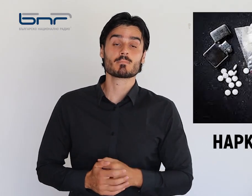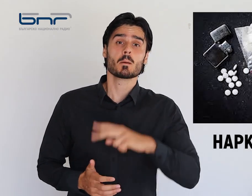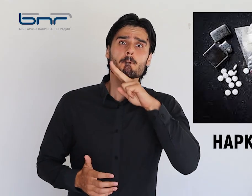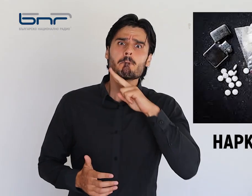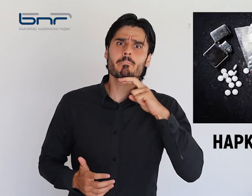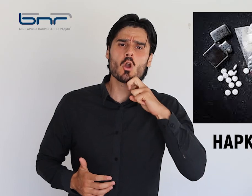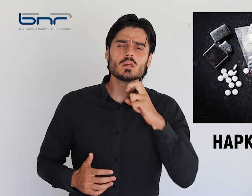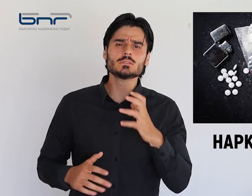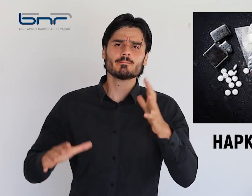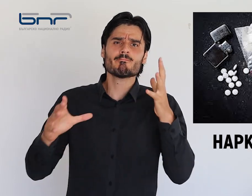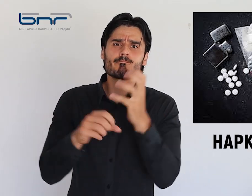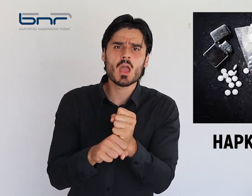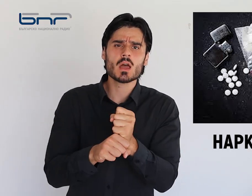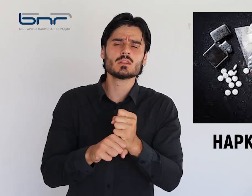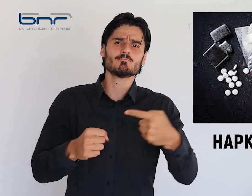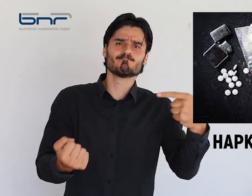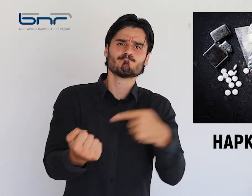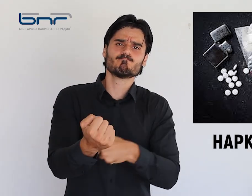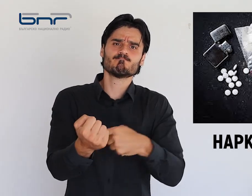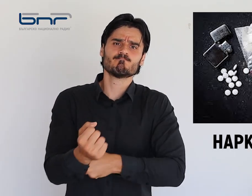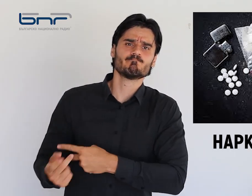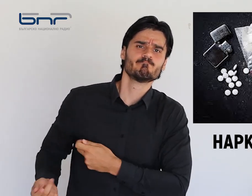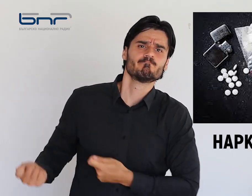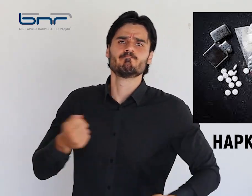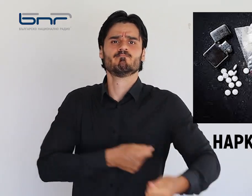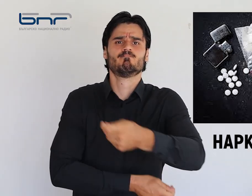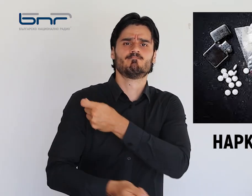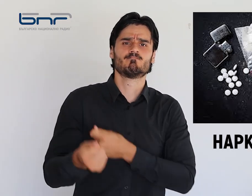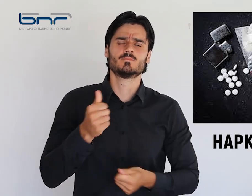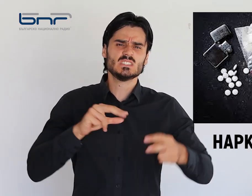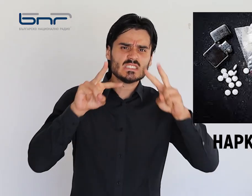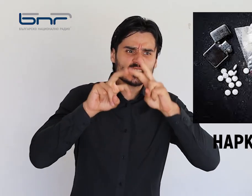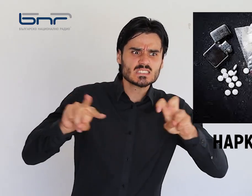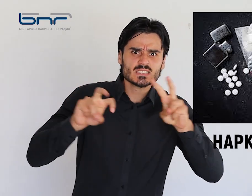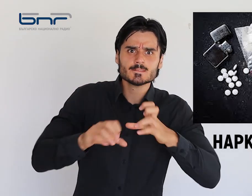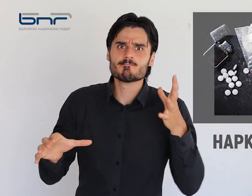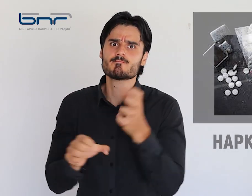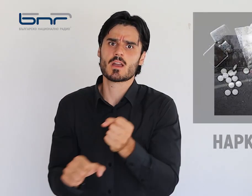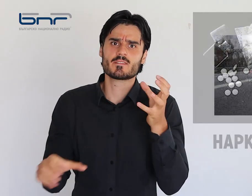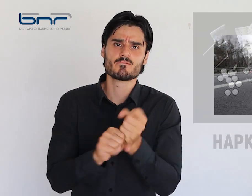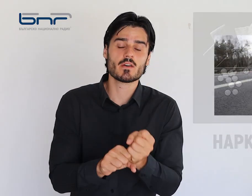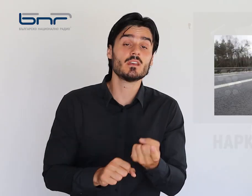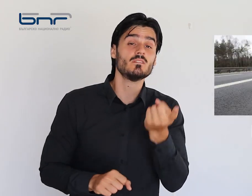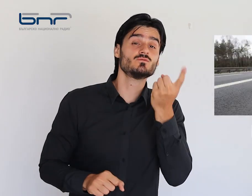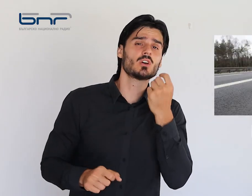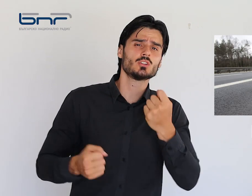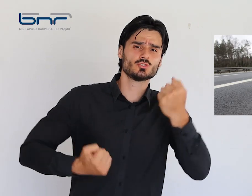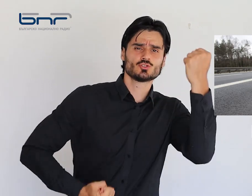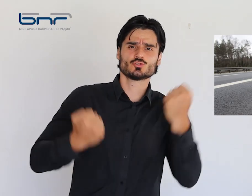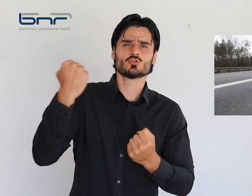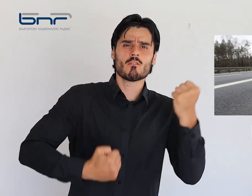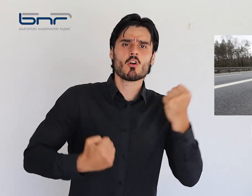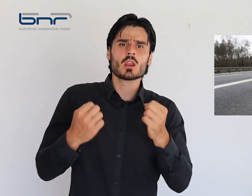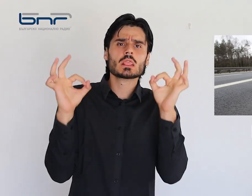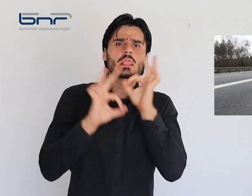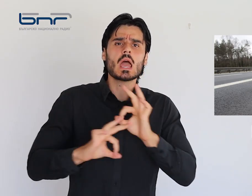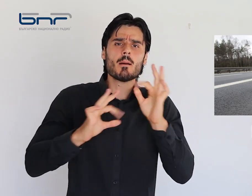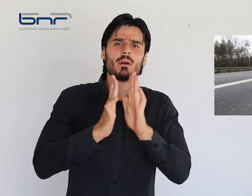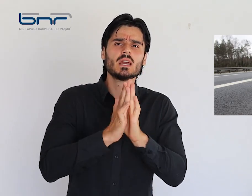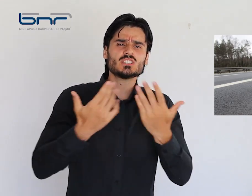Полицията е задържала десетки наркодилари при започнала вчера акция. Шофьор с отнета книжка е предизвикал катастрофа с две жертви.